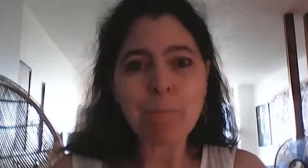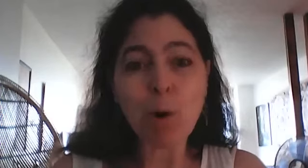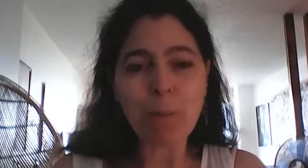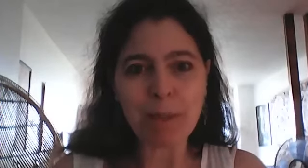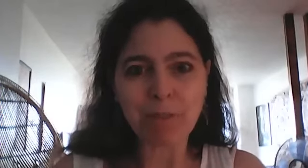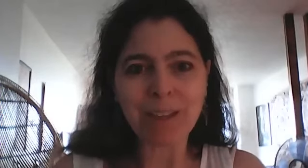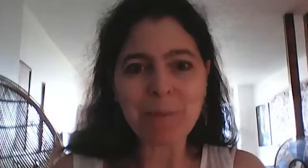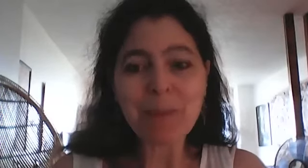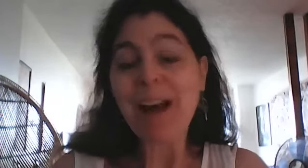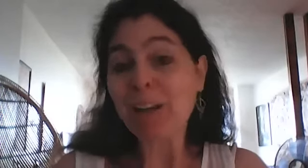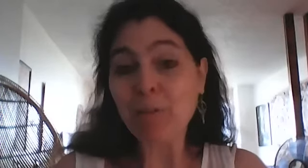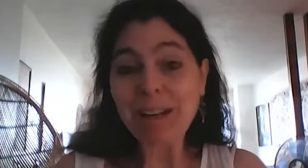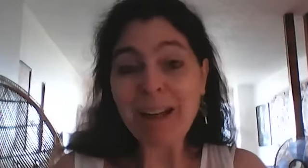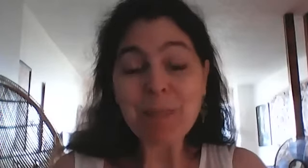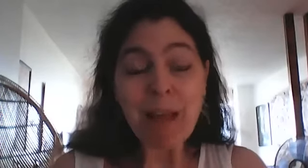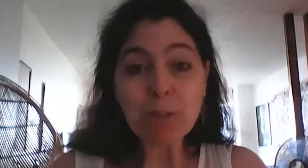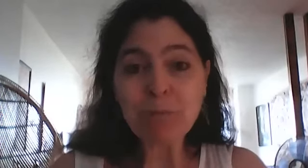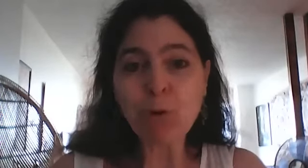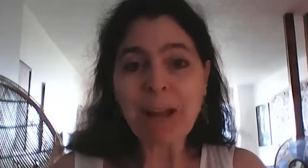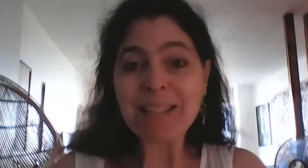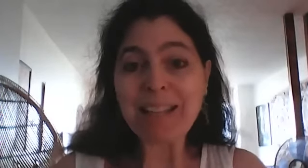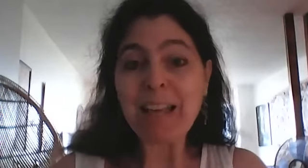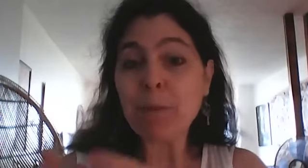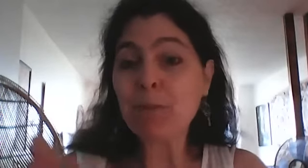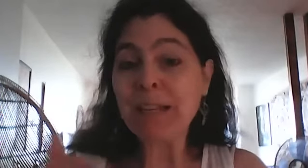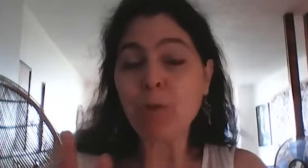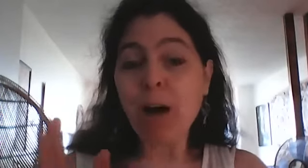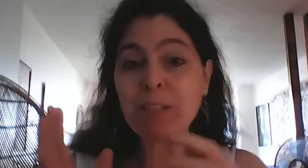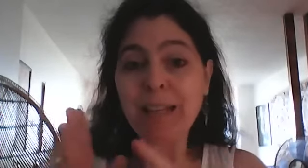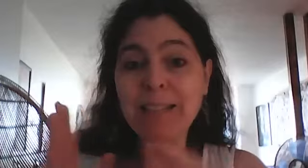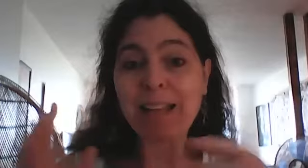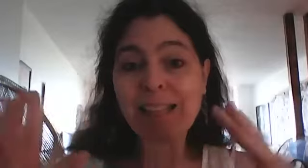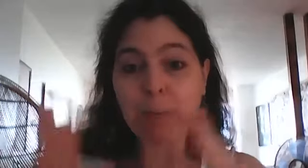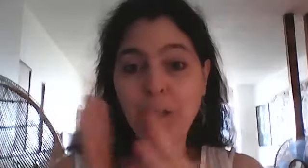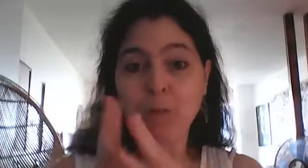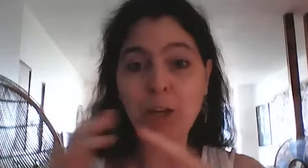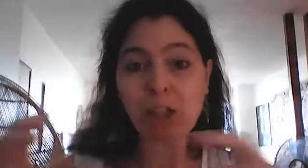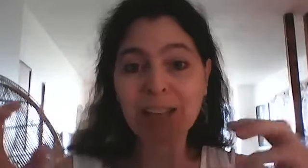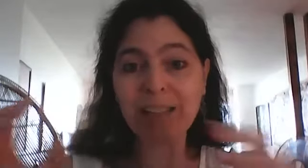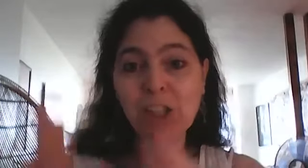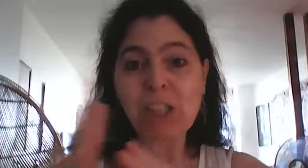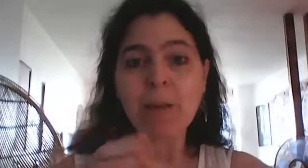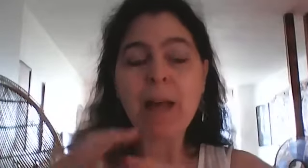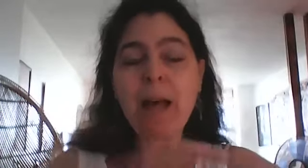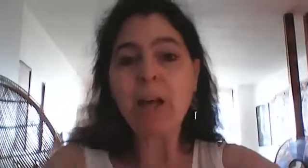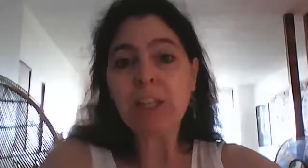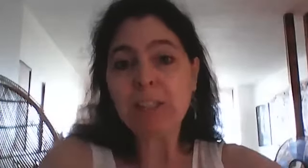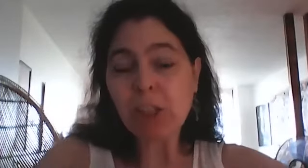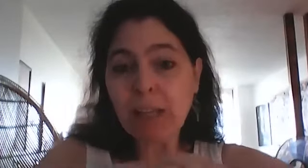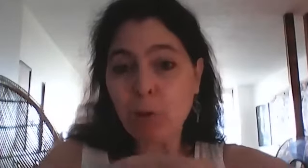bon et bénéfique alors voilà amusez-vous essayez puis vous allez voir vous allez ressentir parfois le champ d'énergie il ya des gens qui